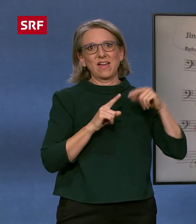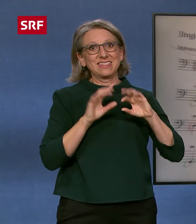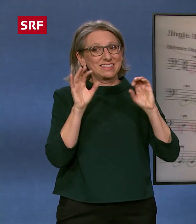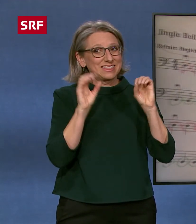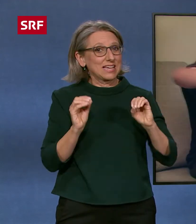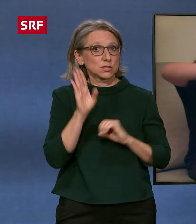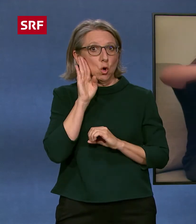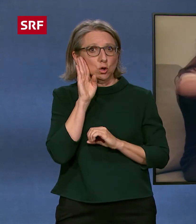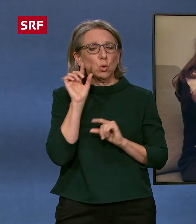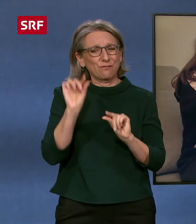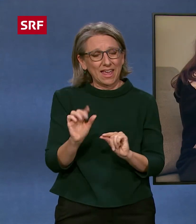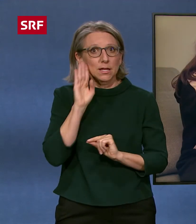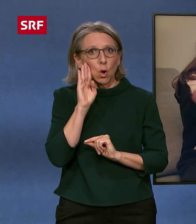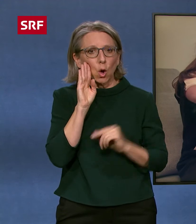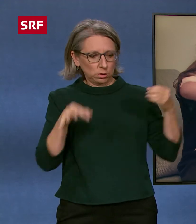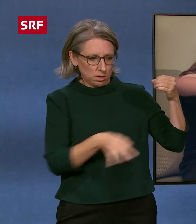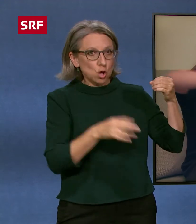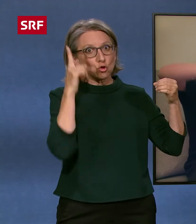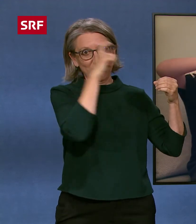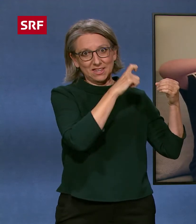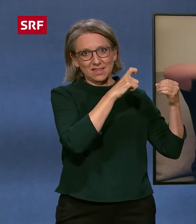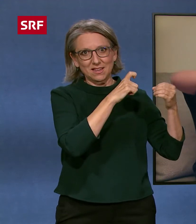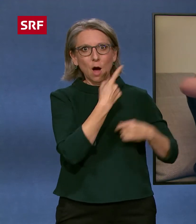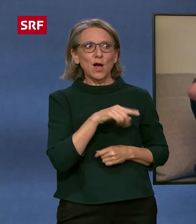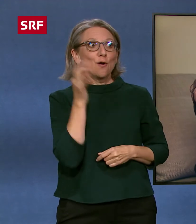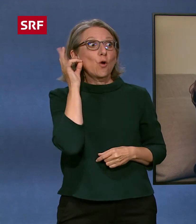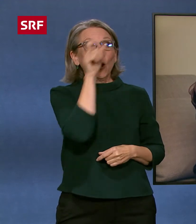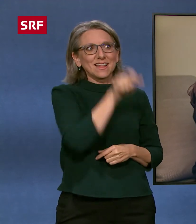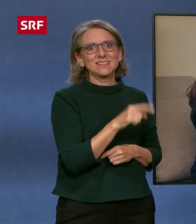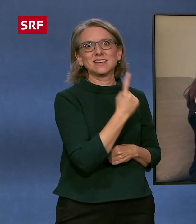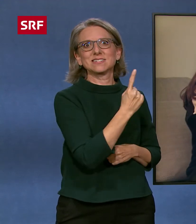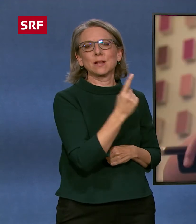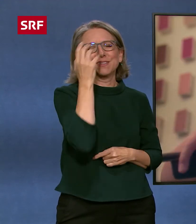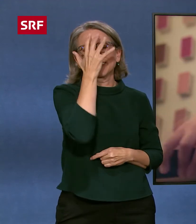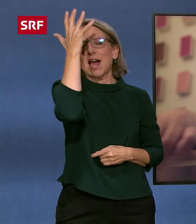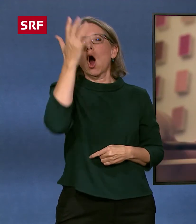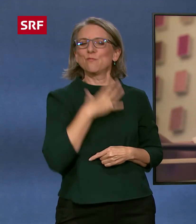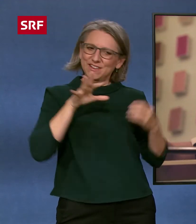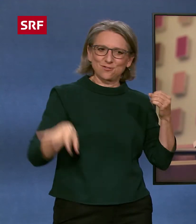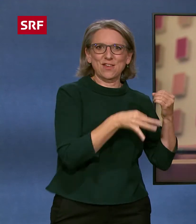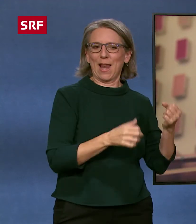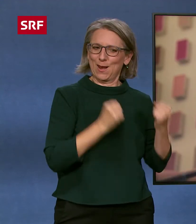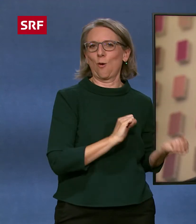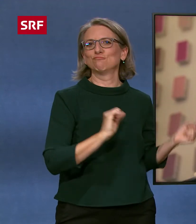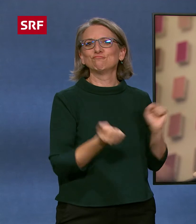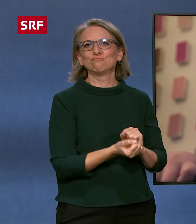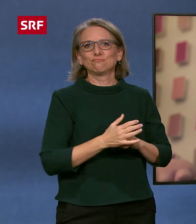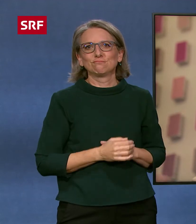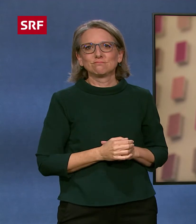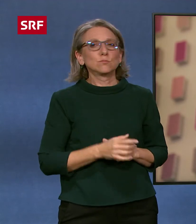gut hört. Cello spielen ist aber der Florentina ihren Traum. Die Zürgeräte und die Vibration auf dem Instrument helfen ihr zu